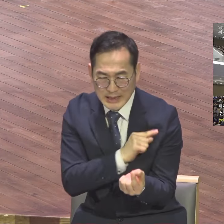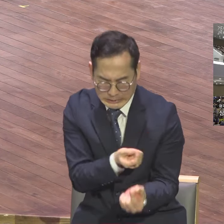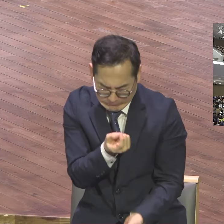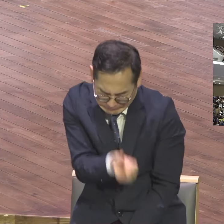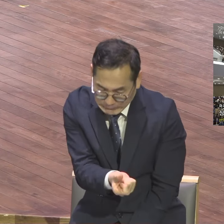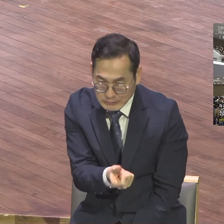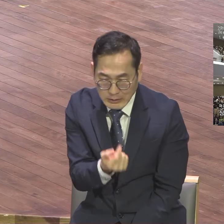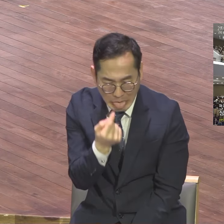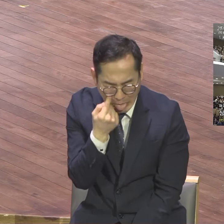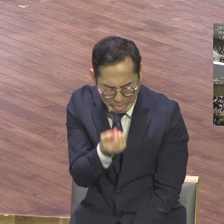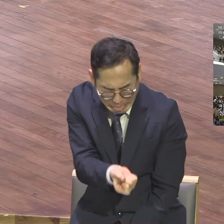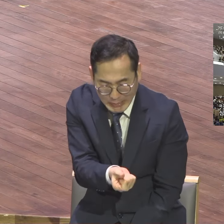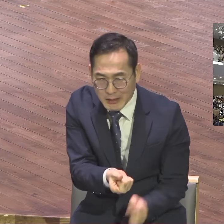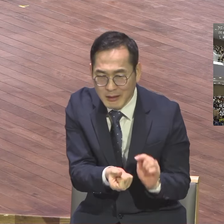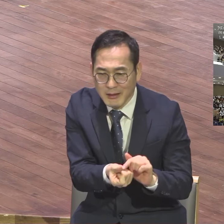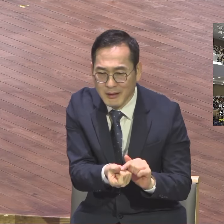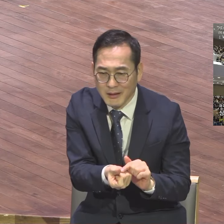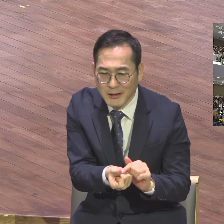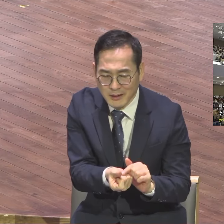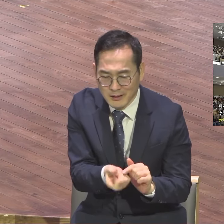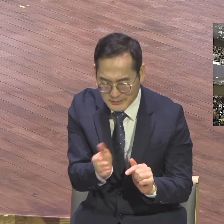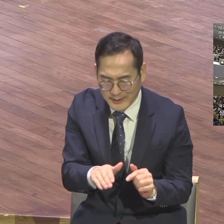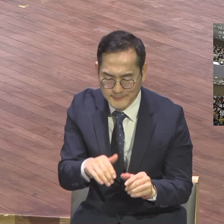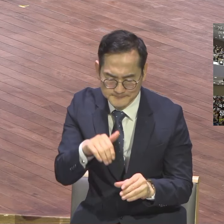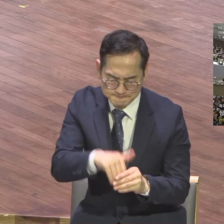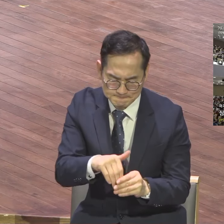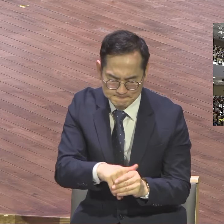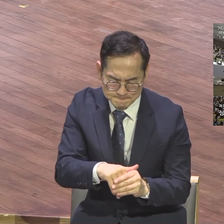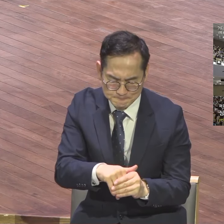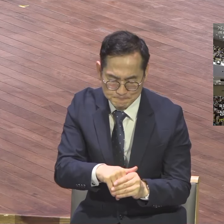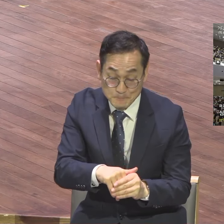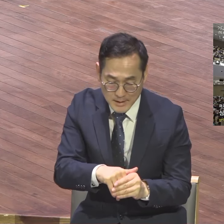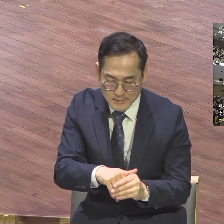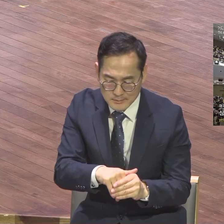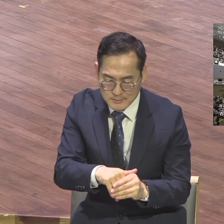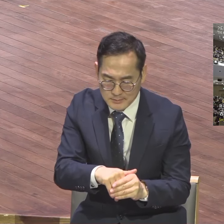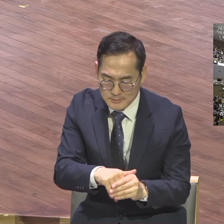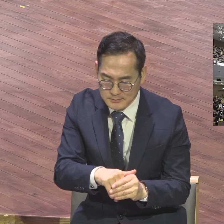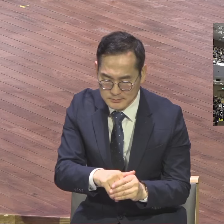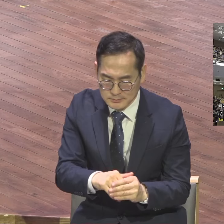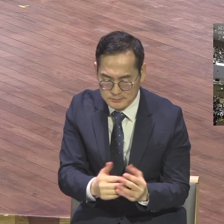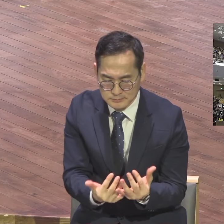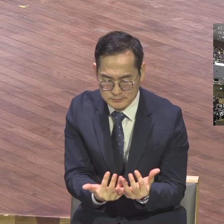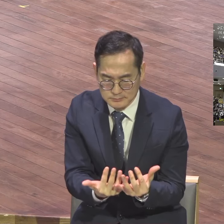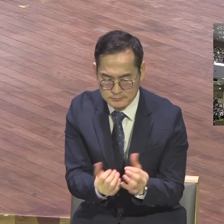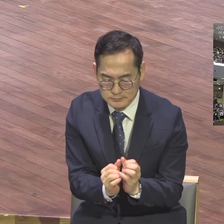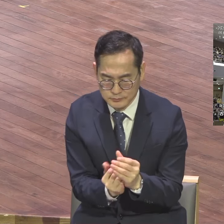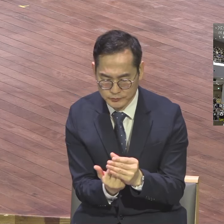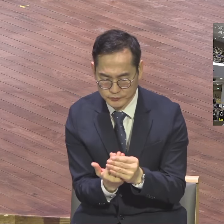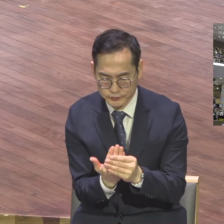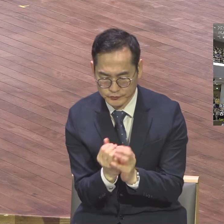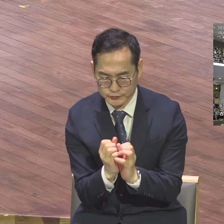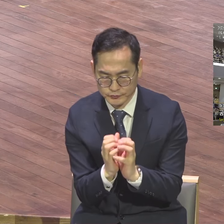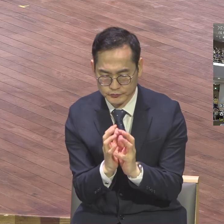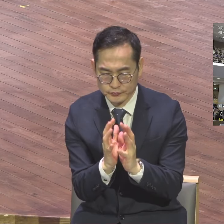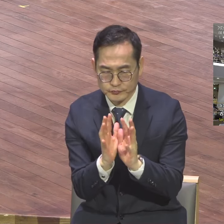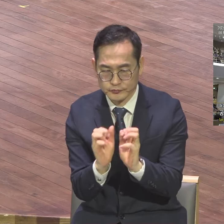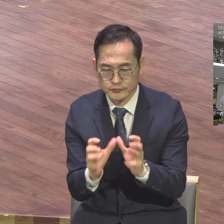후에는 자라서 모든 풀보다 커지며 큰 가지를 내나니 공중의 새들이 그 그늘에 기들일